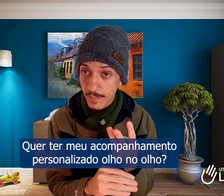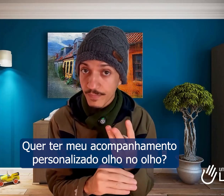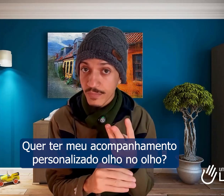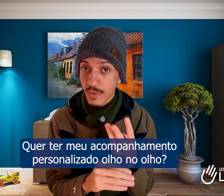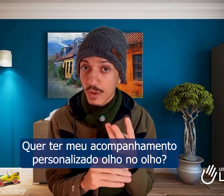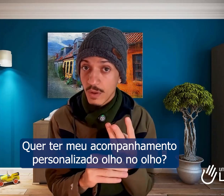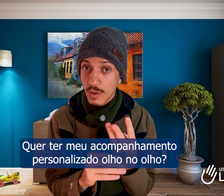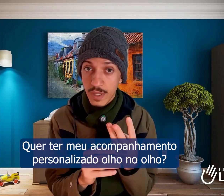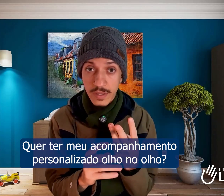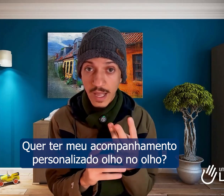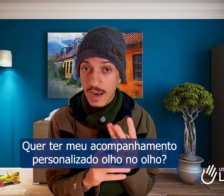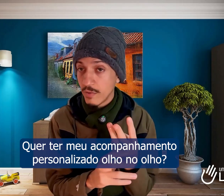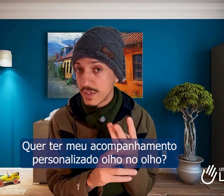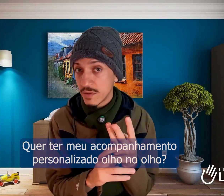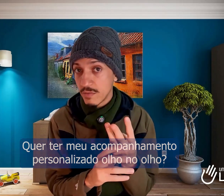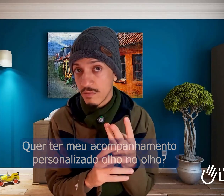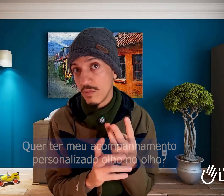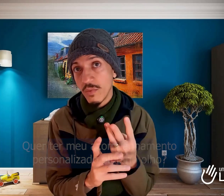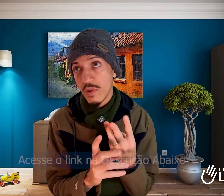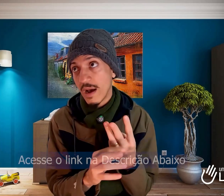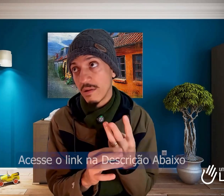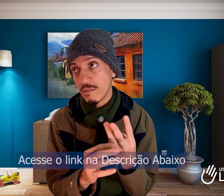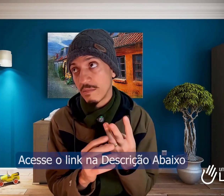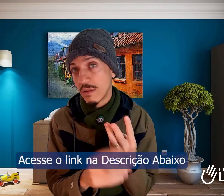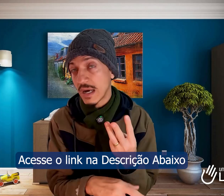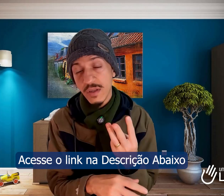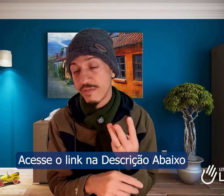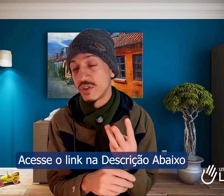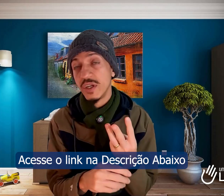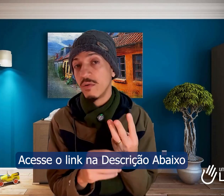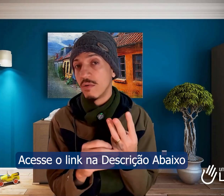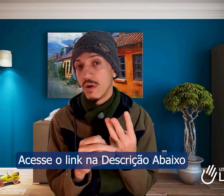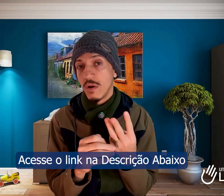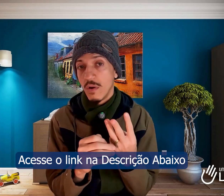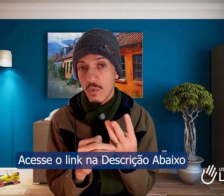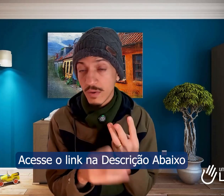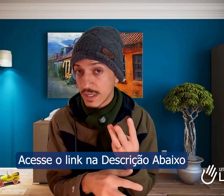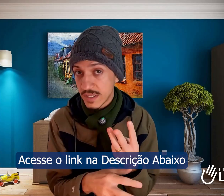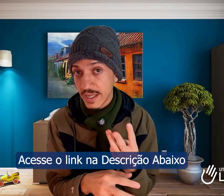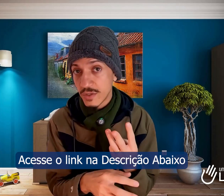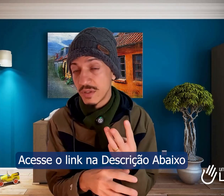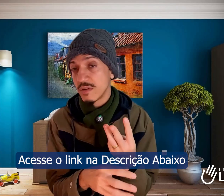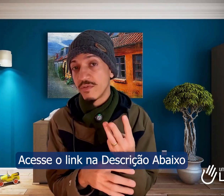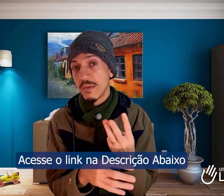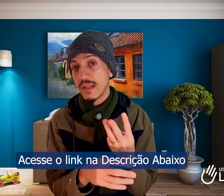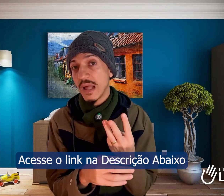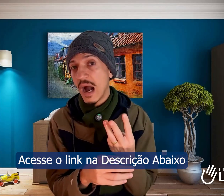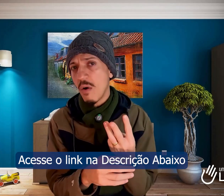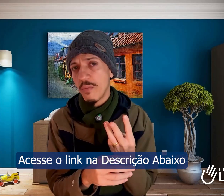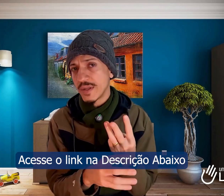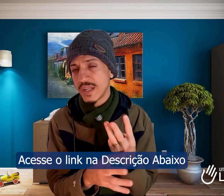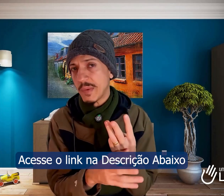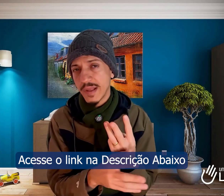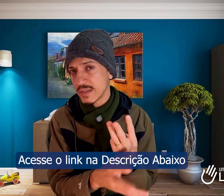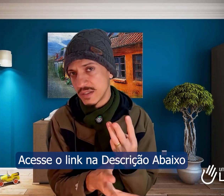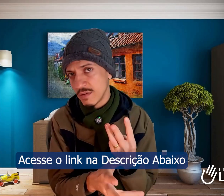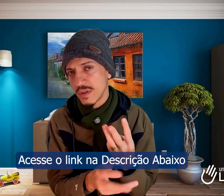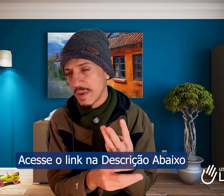que está lá no ensino da educação infantil, o adolescente do ensino fundamental, por exemplo, a criança do ensino fundamental,